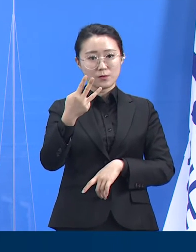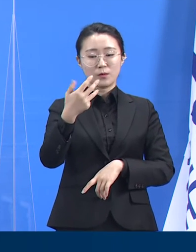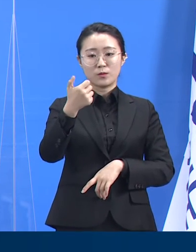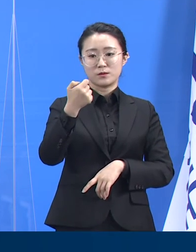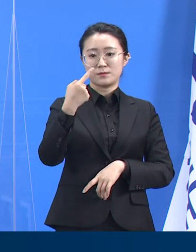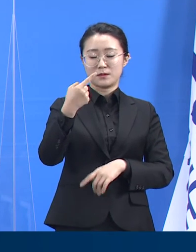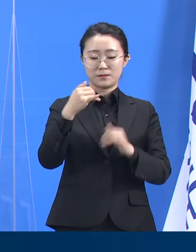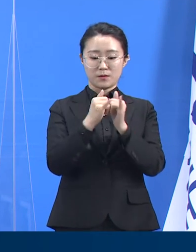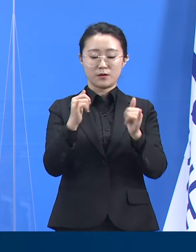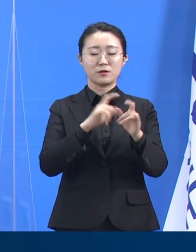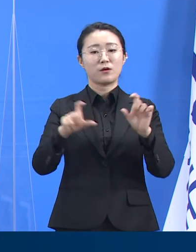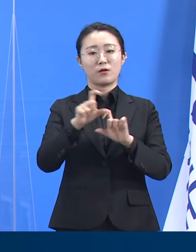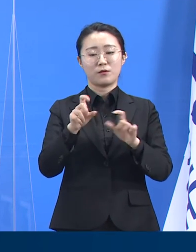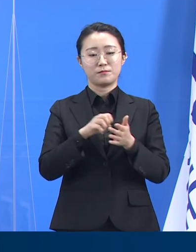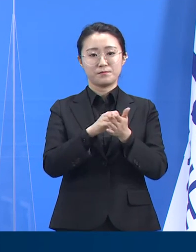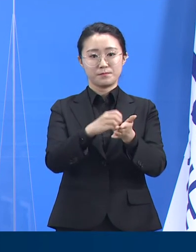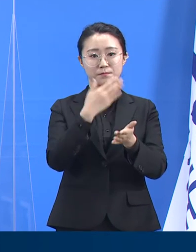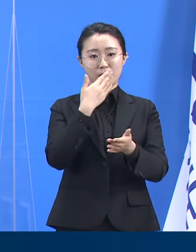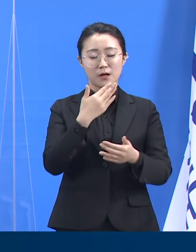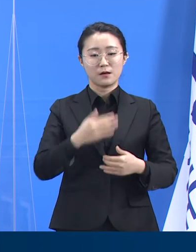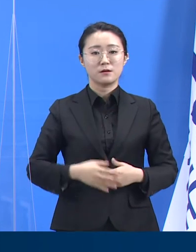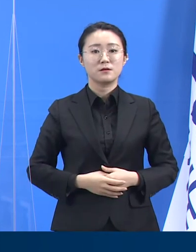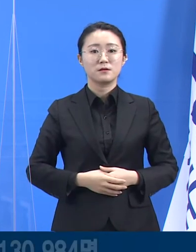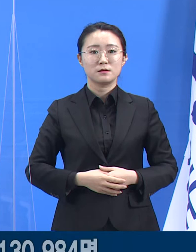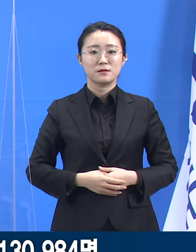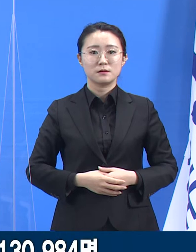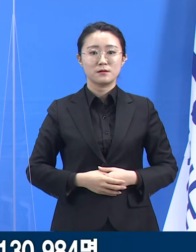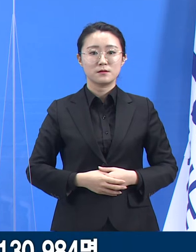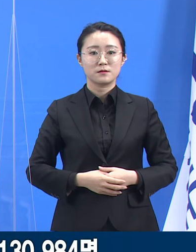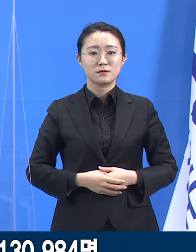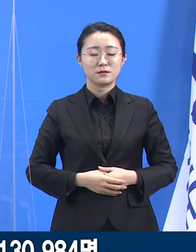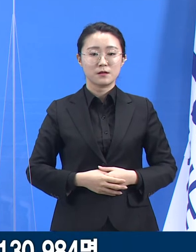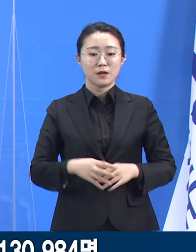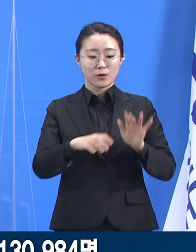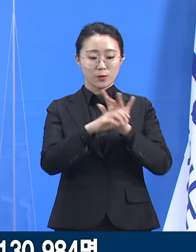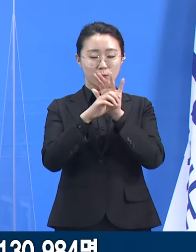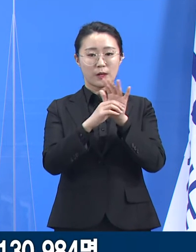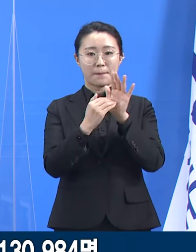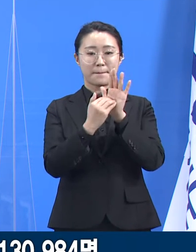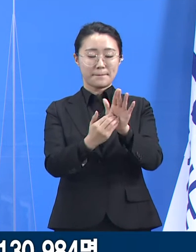다음은 경기도 코로나19 예방접종 현황입니다.